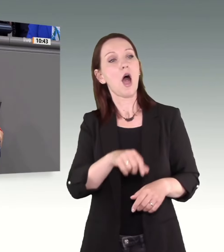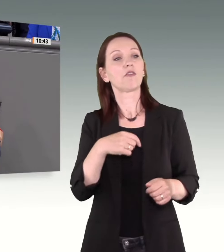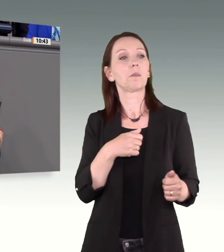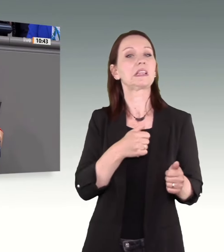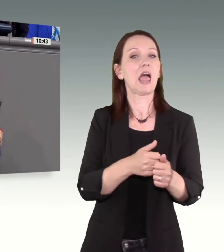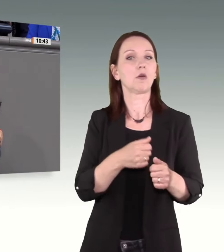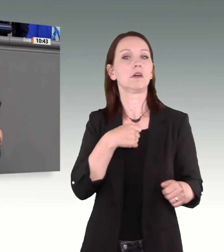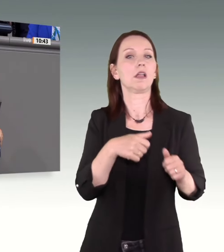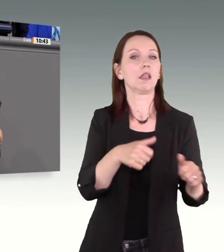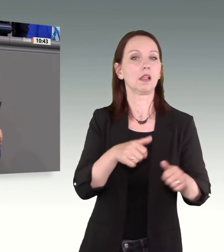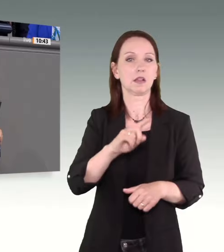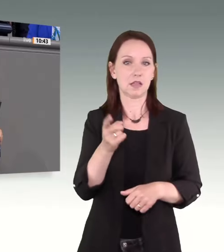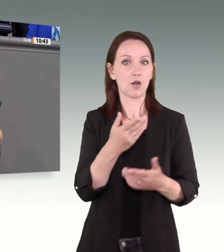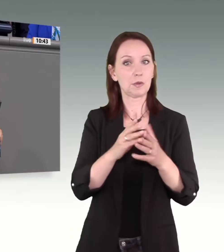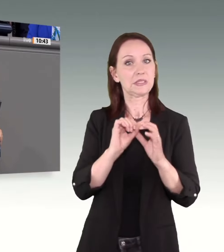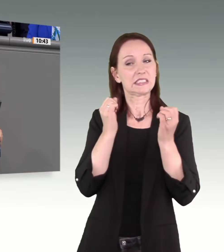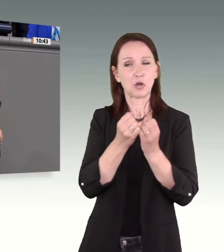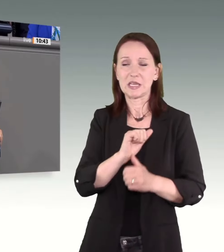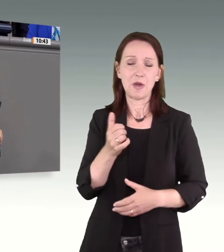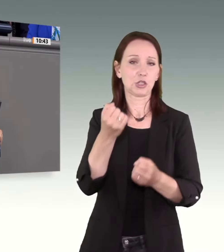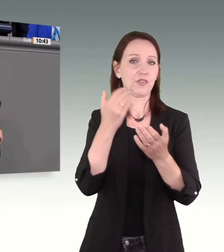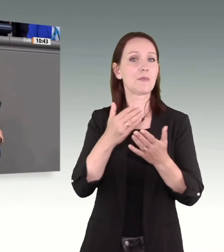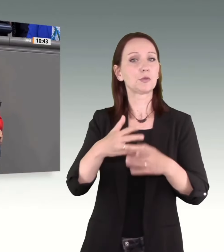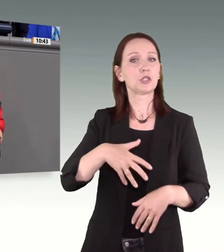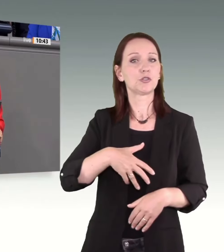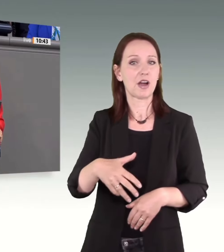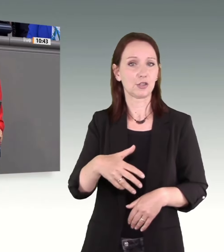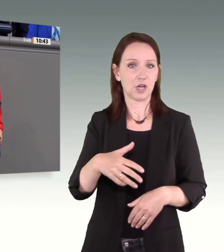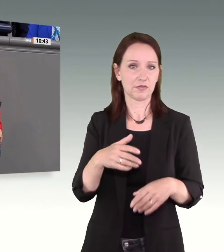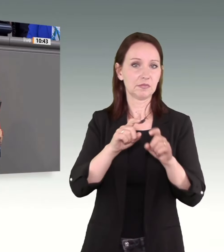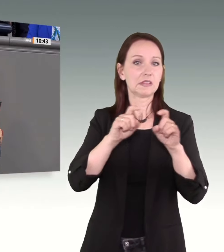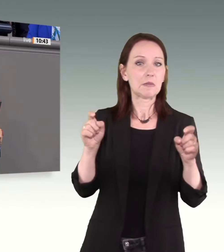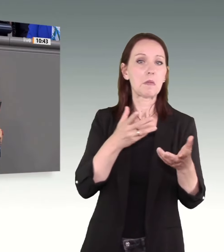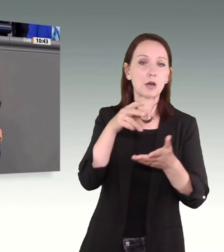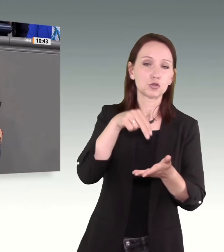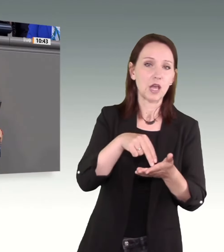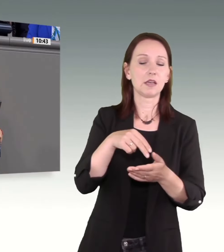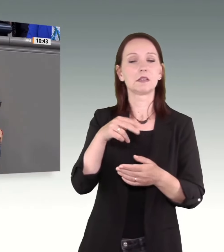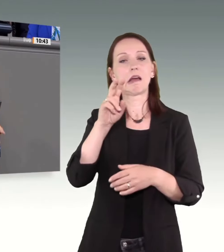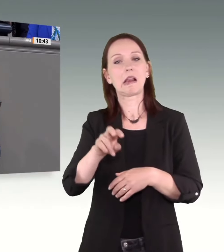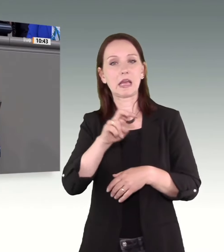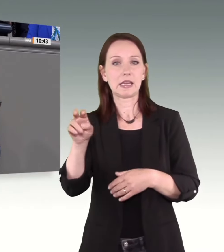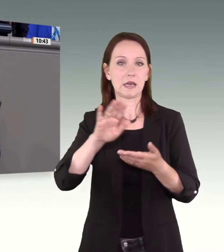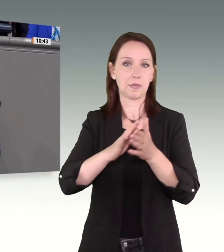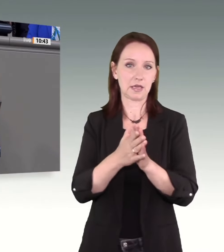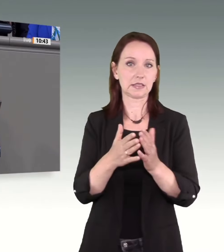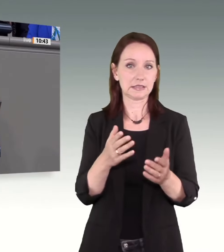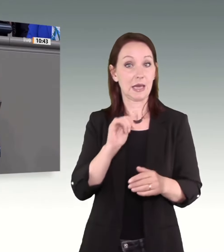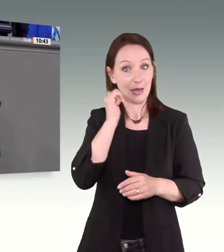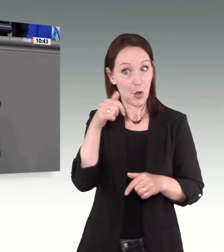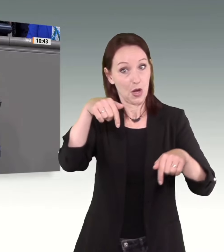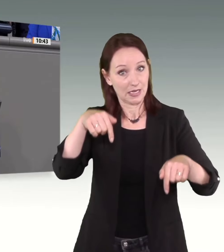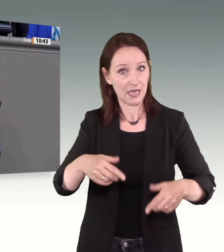Schwangerschaftskonfliktberatungsstellen, Kliniken und Praxen. Genau das werden wir morgen hier in diesem Plenum debattieren und dann auch